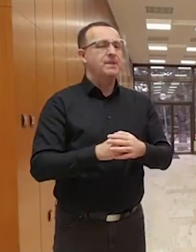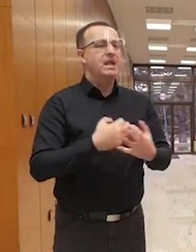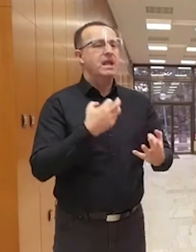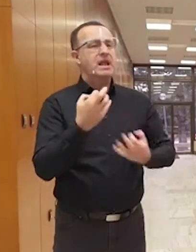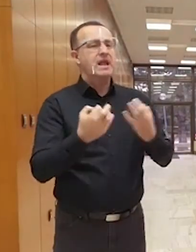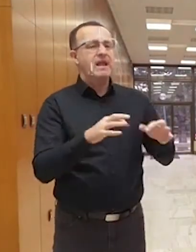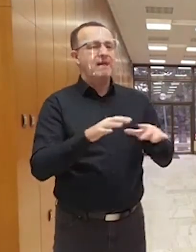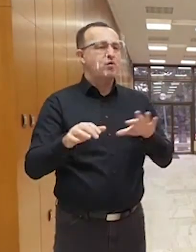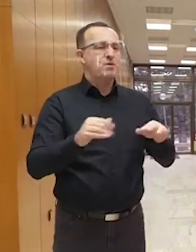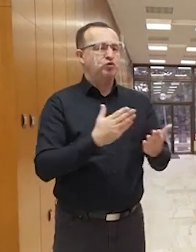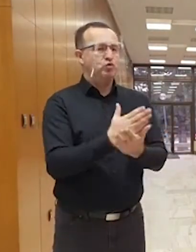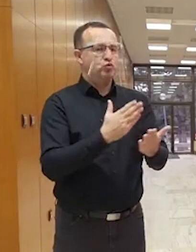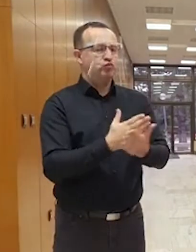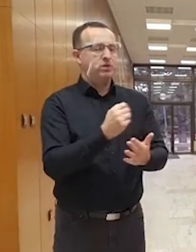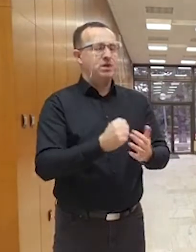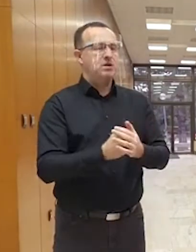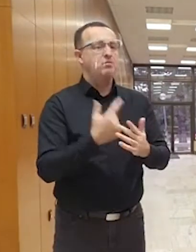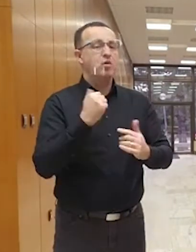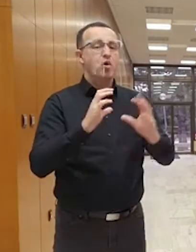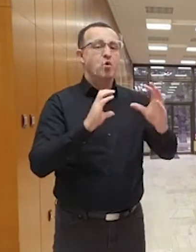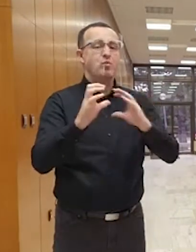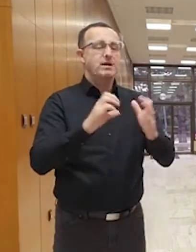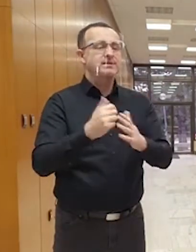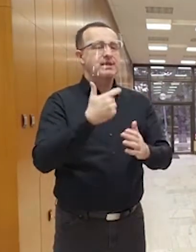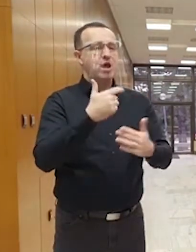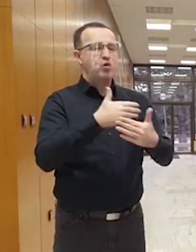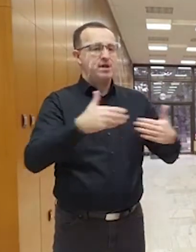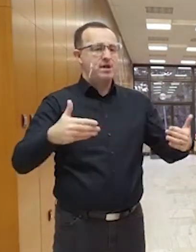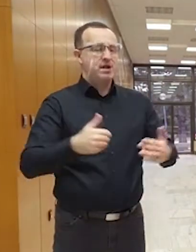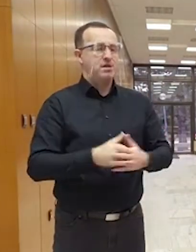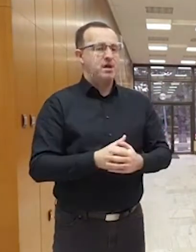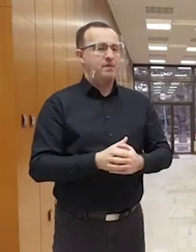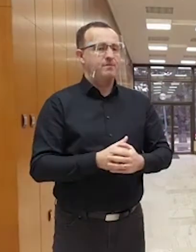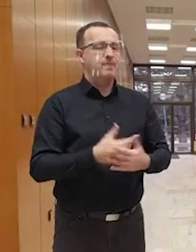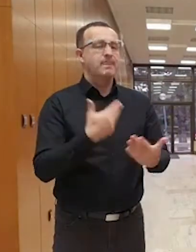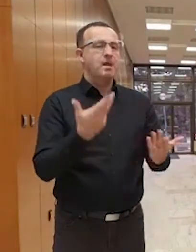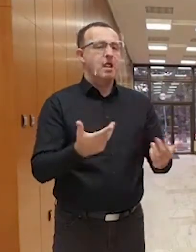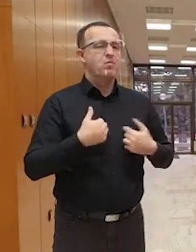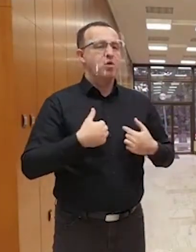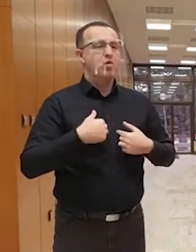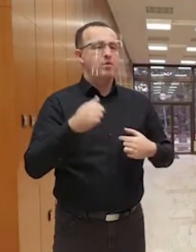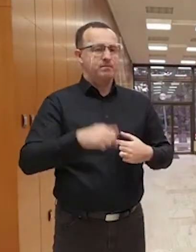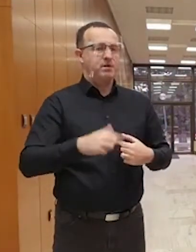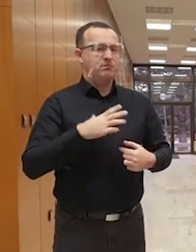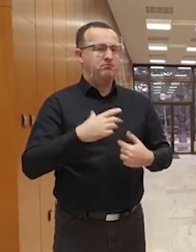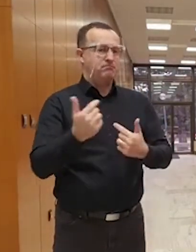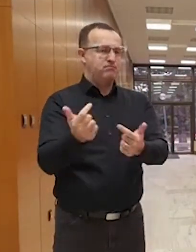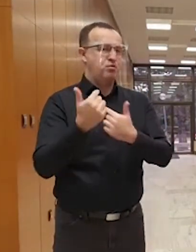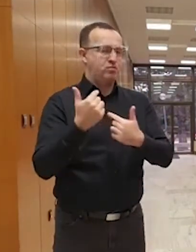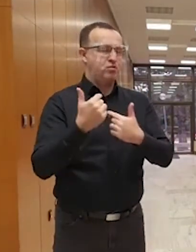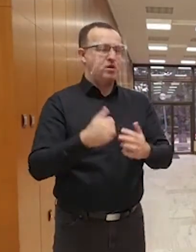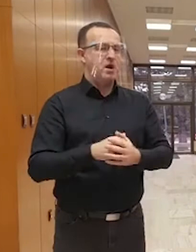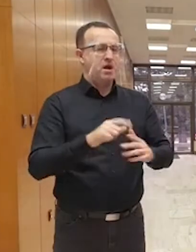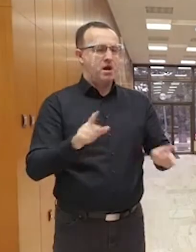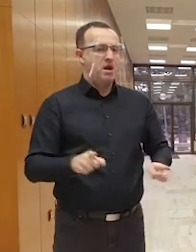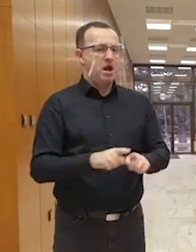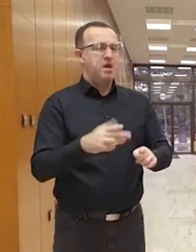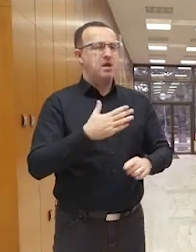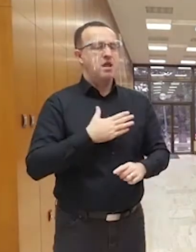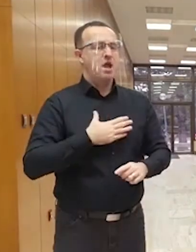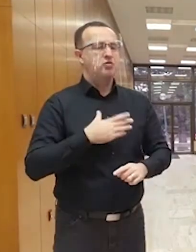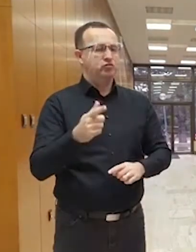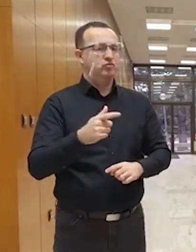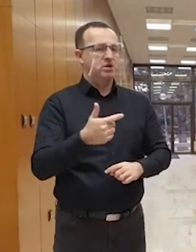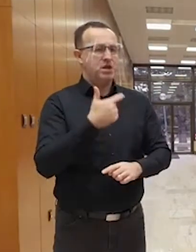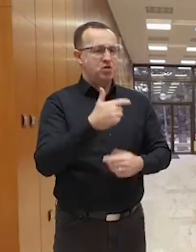slúžieb. Komunikovali sme z Národnou radov SR, lebo uchádzame sa nakoniec o podporu aj nášho